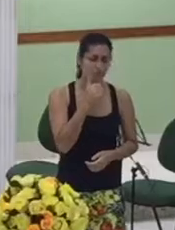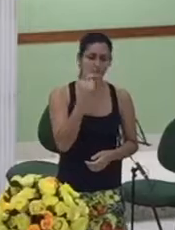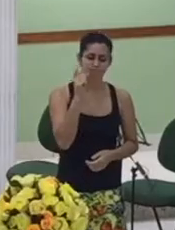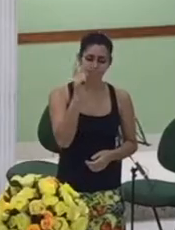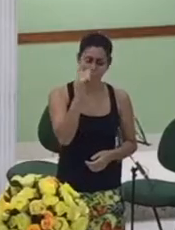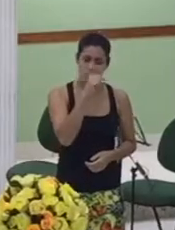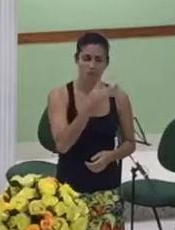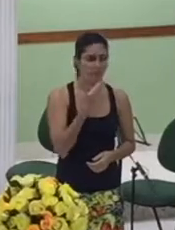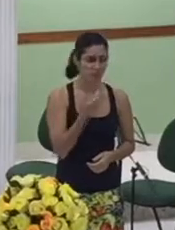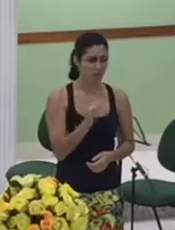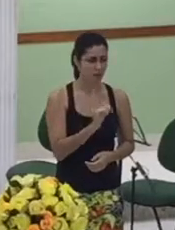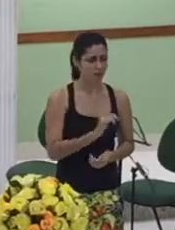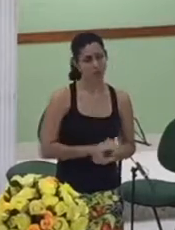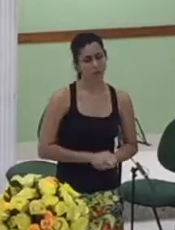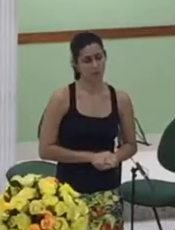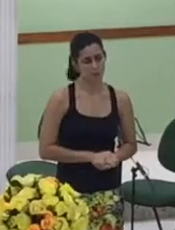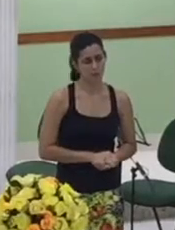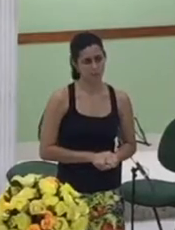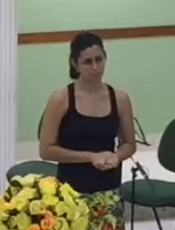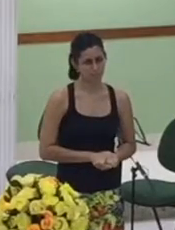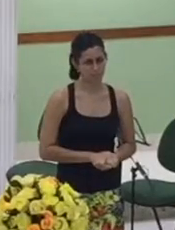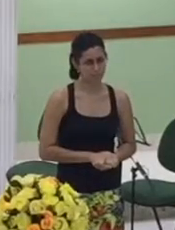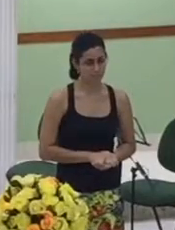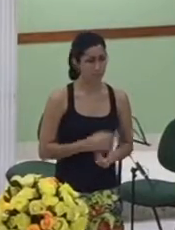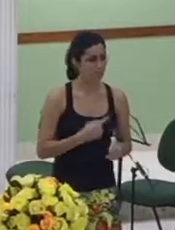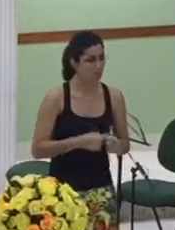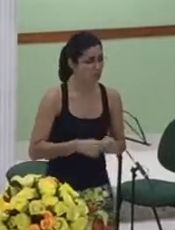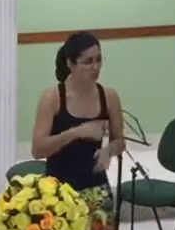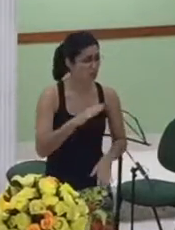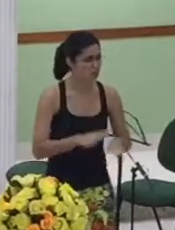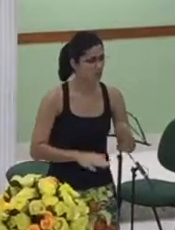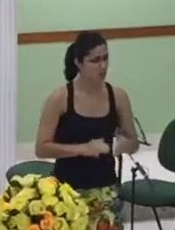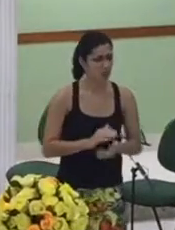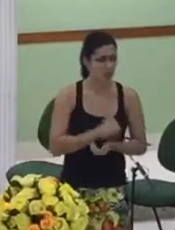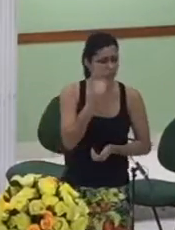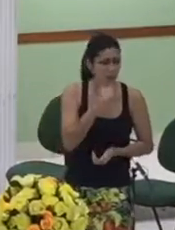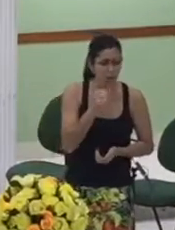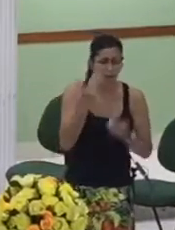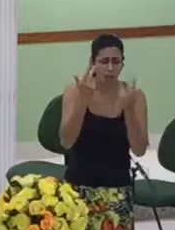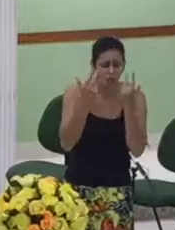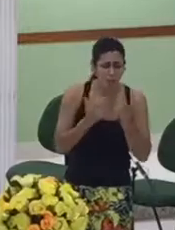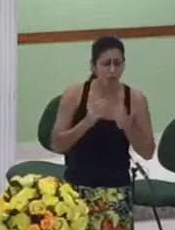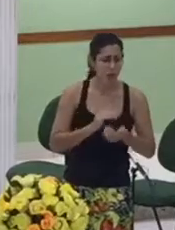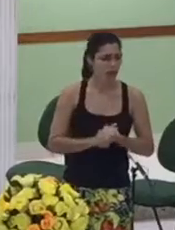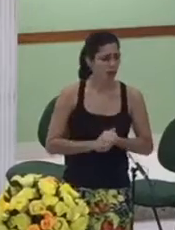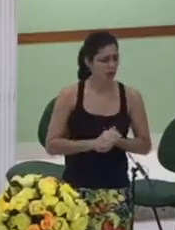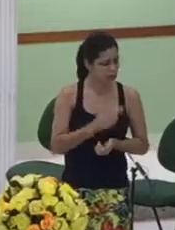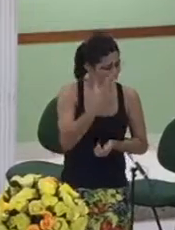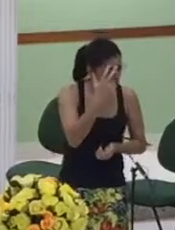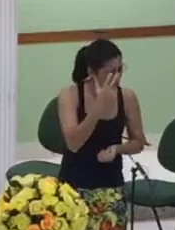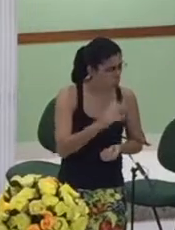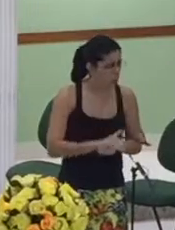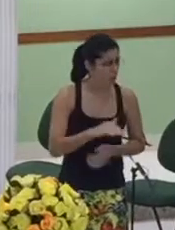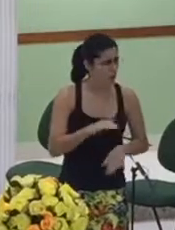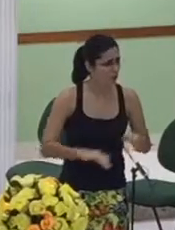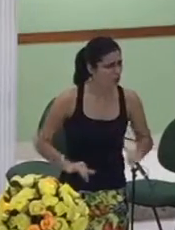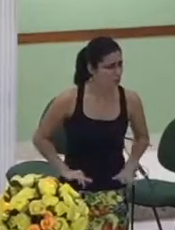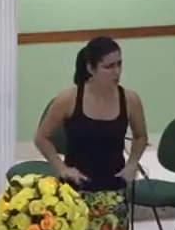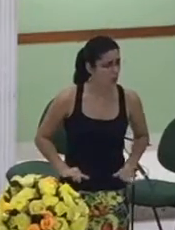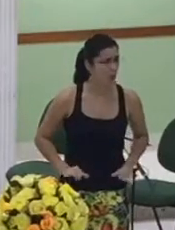ser esquecida ser muitas vezes humilhada mas não deixe na luta jamais não deixe jamais